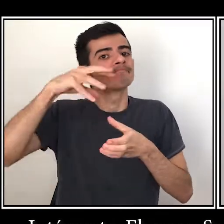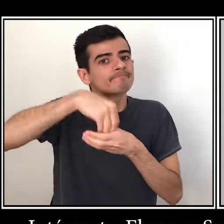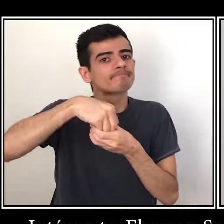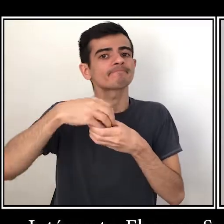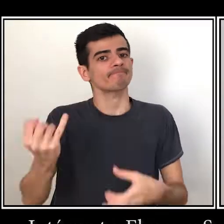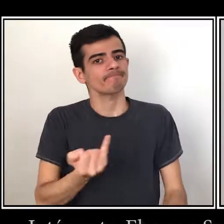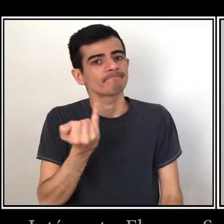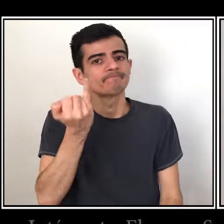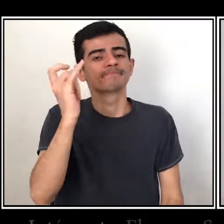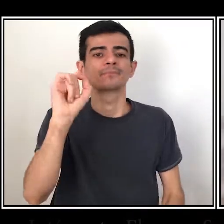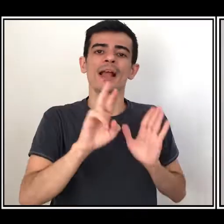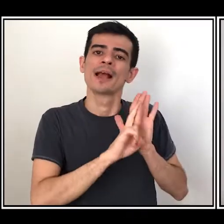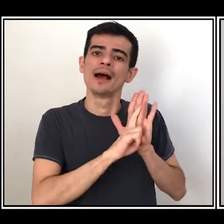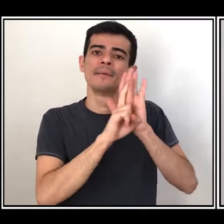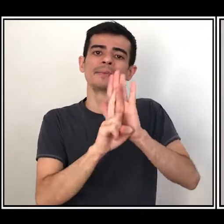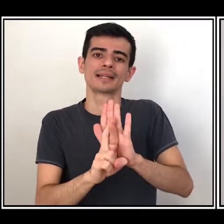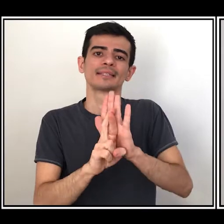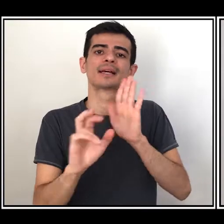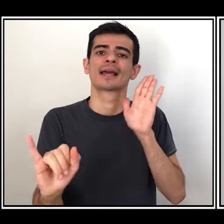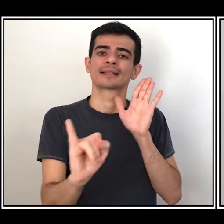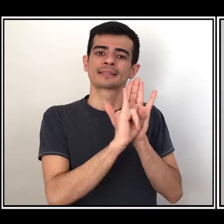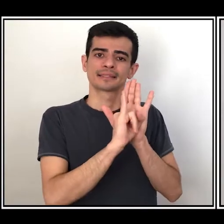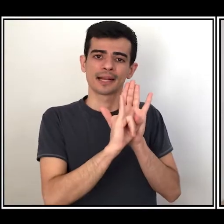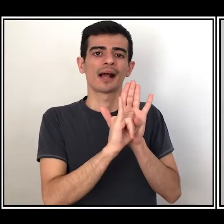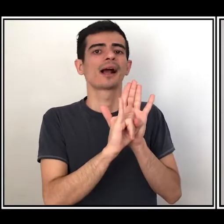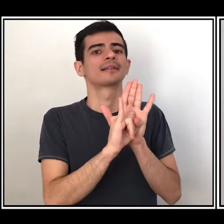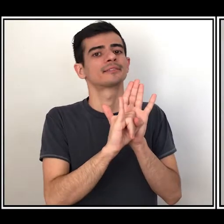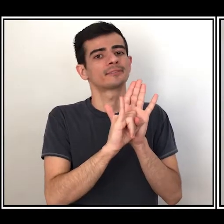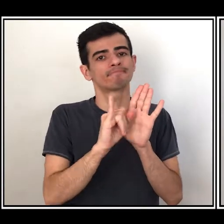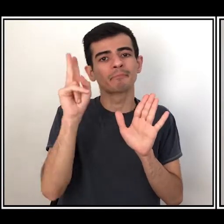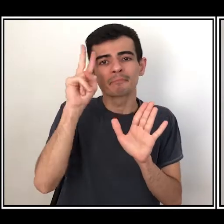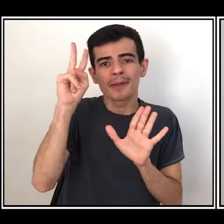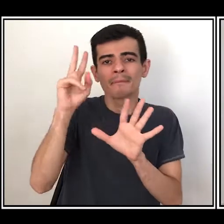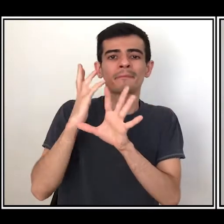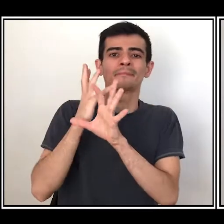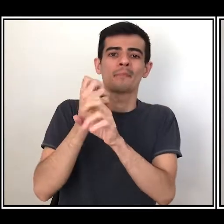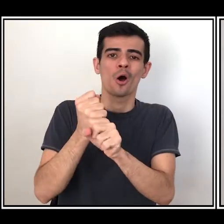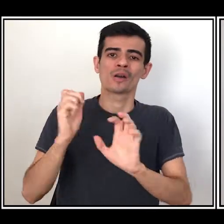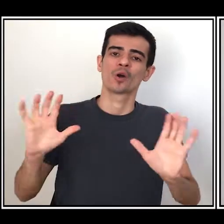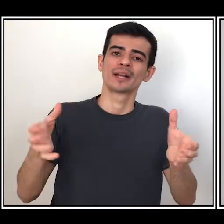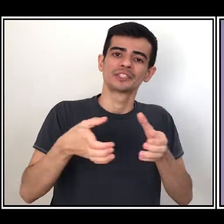representar a sua identidade, sua memória coletiva, seu processo histórico.